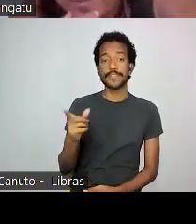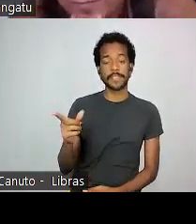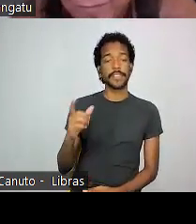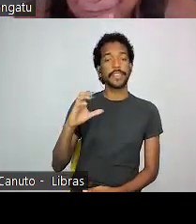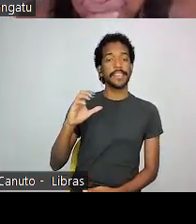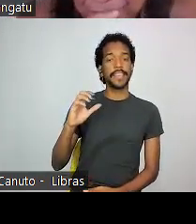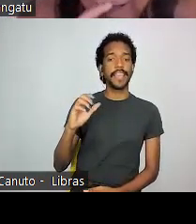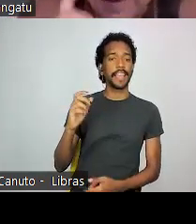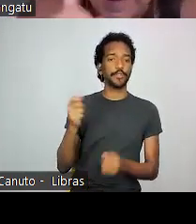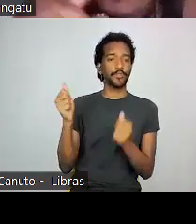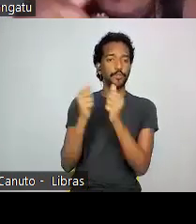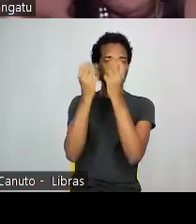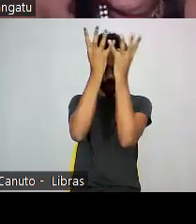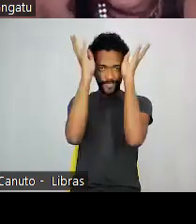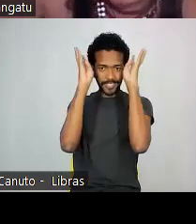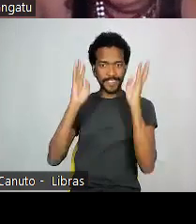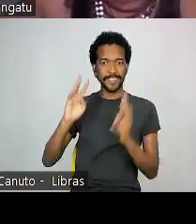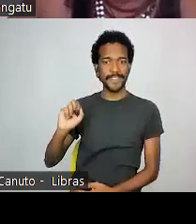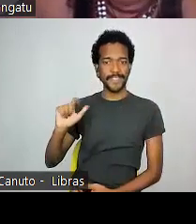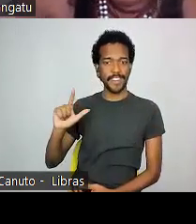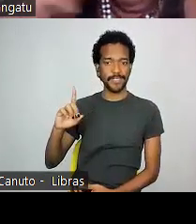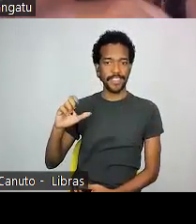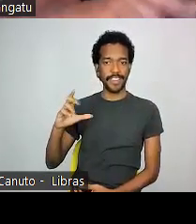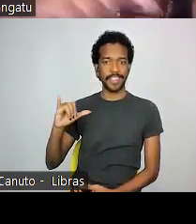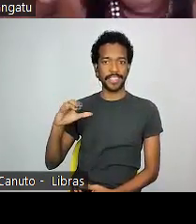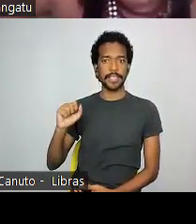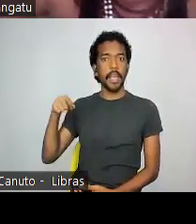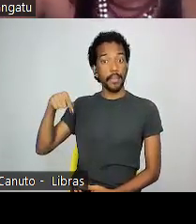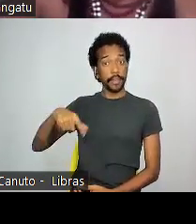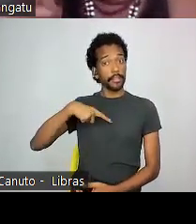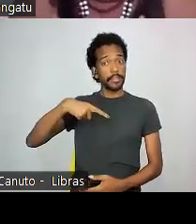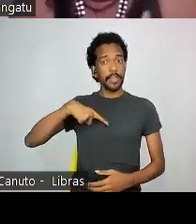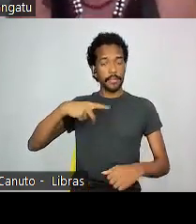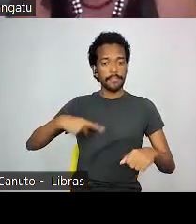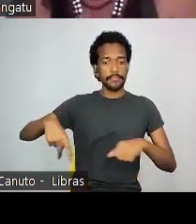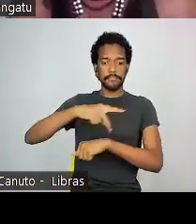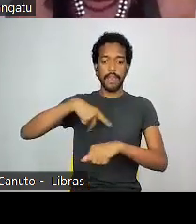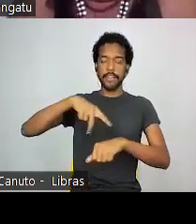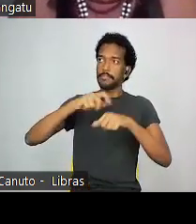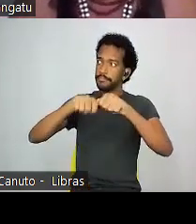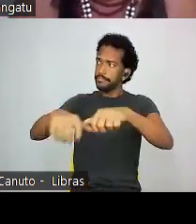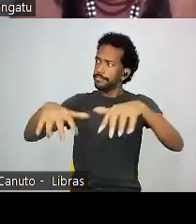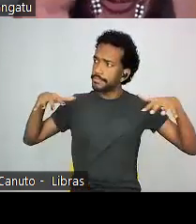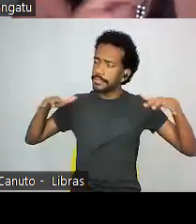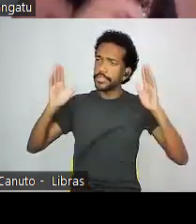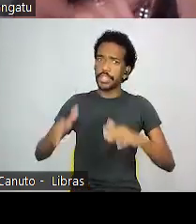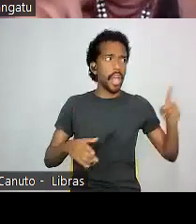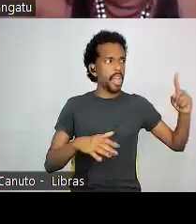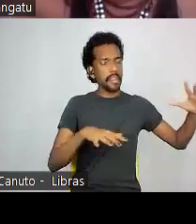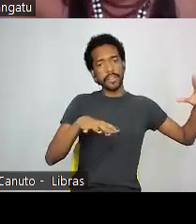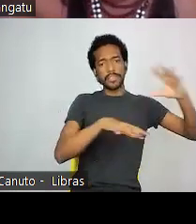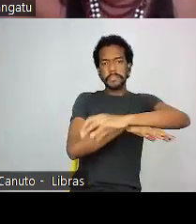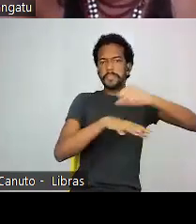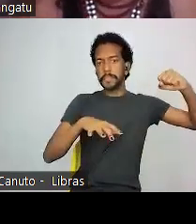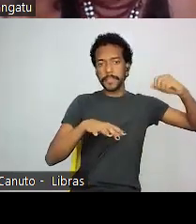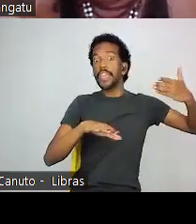poesia que diz assim, aqui tinha uma grande nação, descoberta pelos brancos para nós, povos e invasão. Aqui não tinha